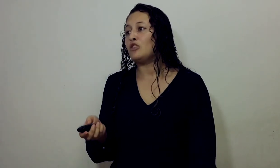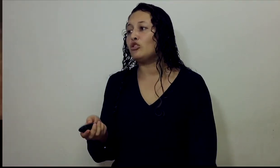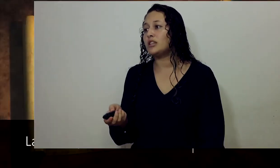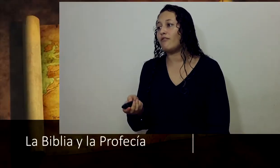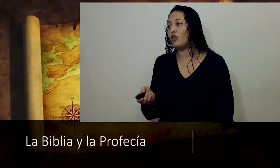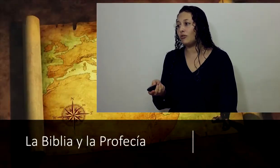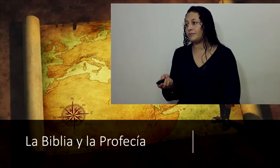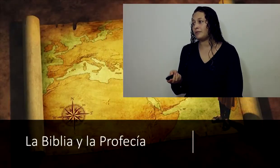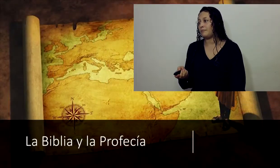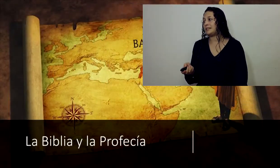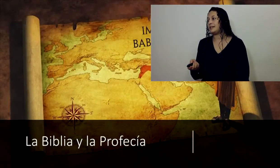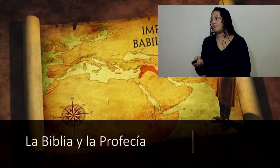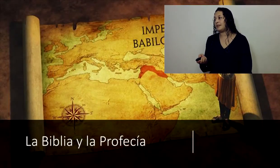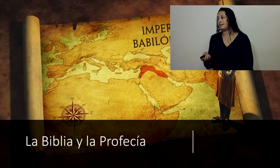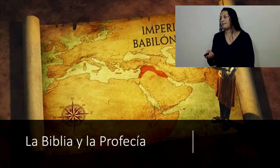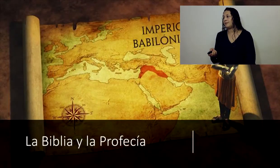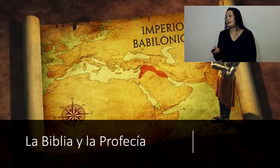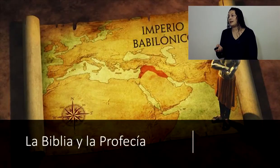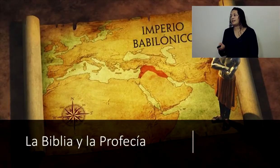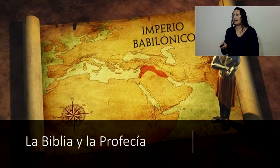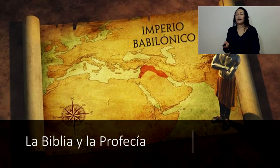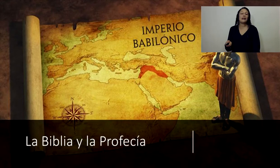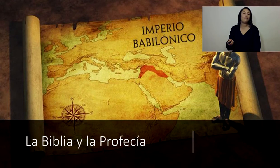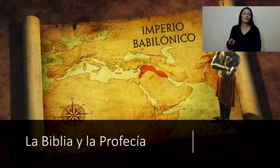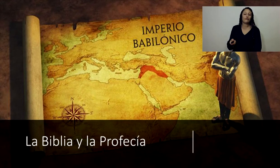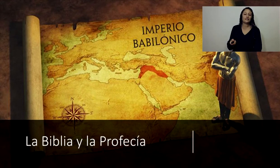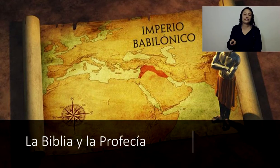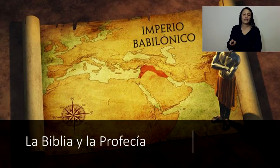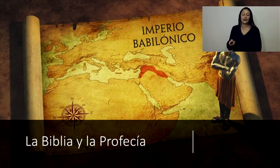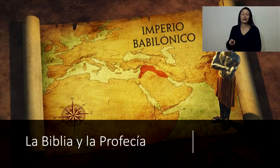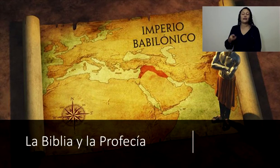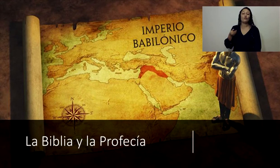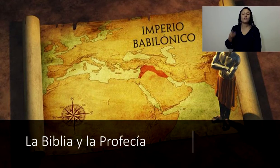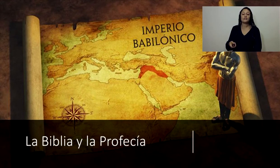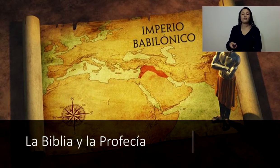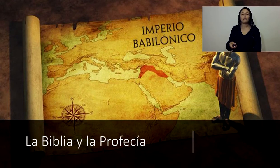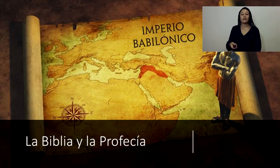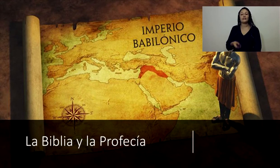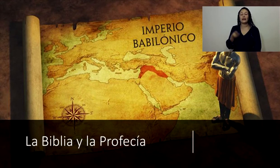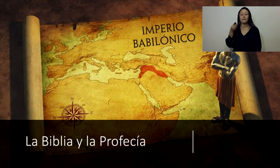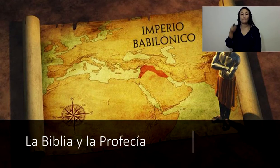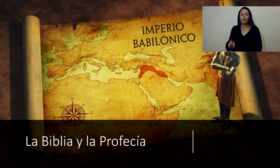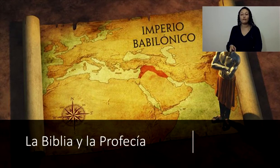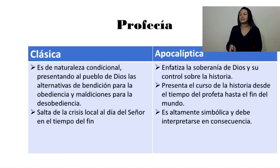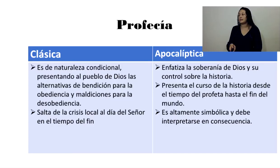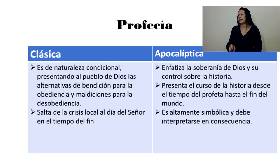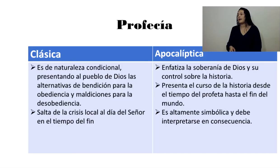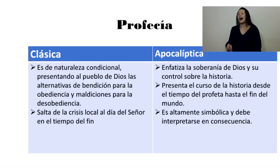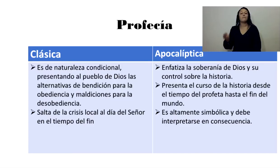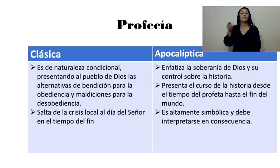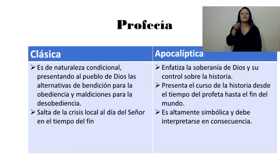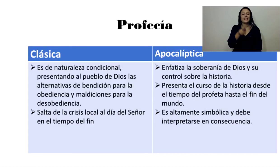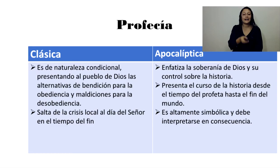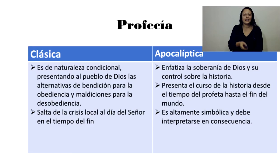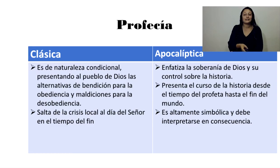Nos habló Básicamente De la profecía Nuestra Biblia Trae profecía